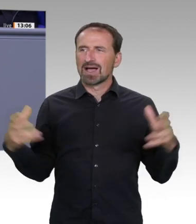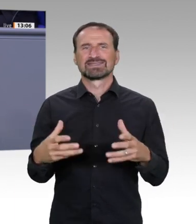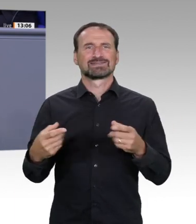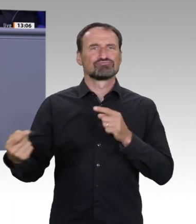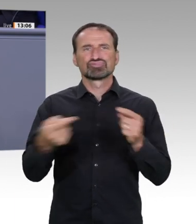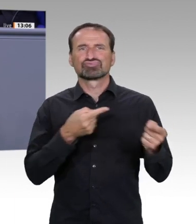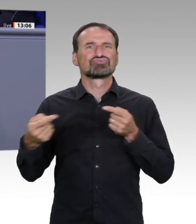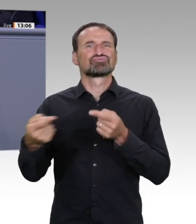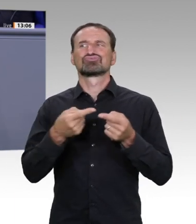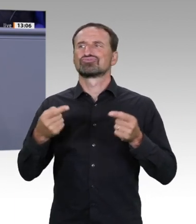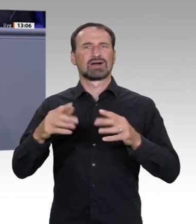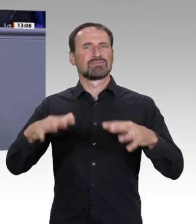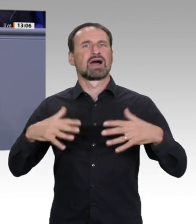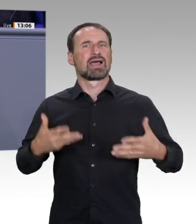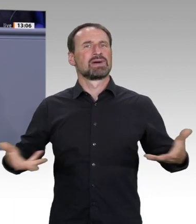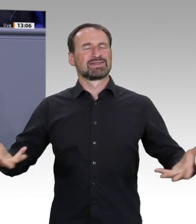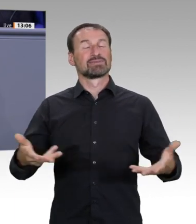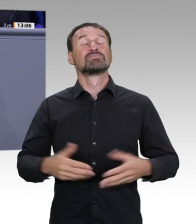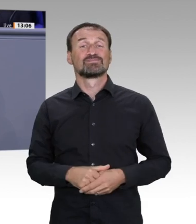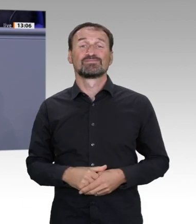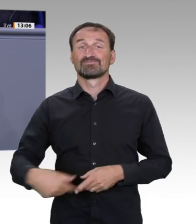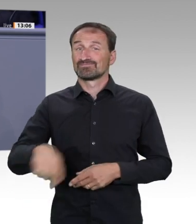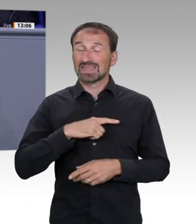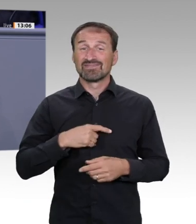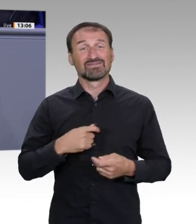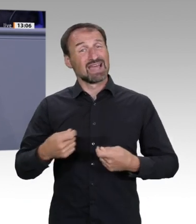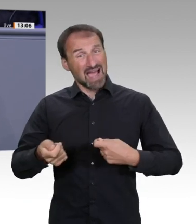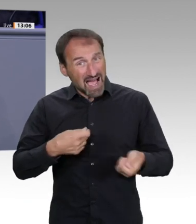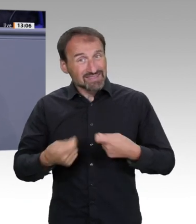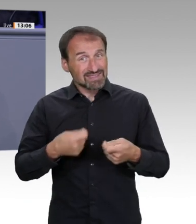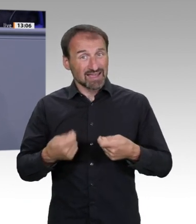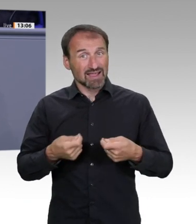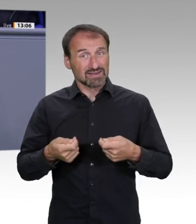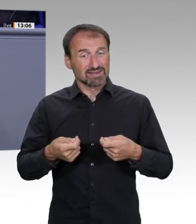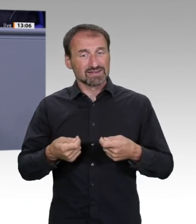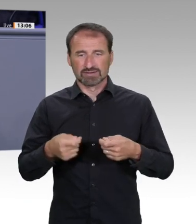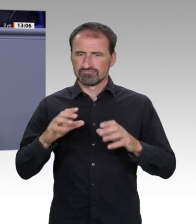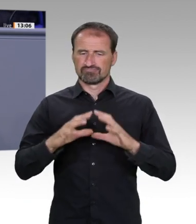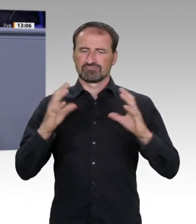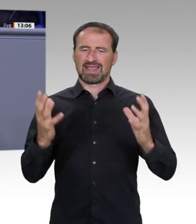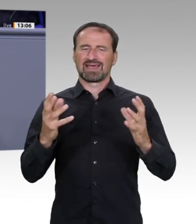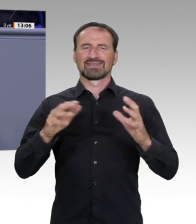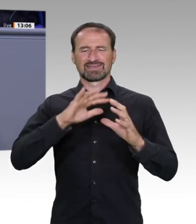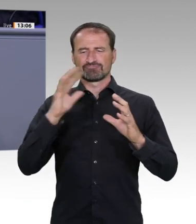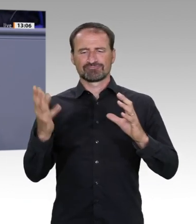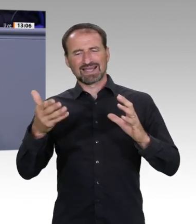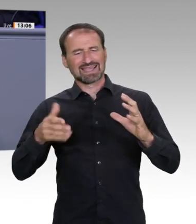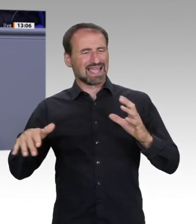Unser Handeln an den planetaren Grenzen der Erde und dem Ziel, eines Lebens in Würde für alle Menschen auszurichten,